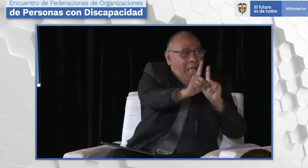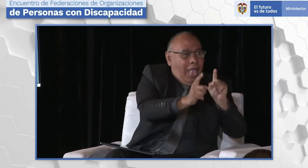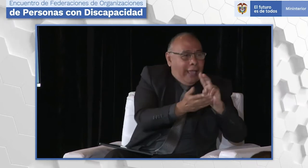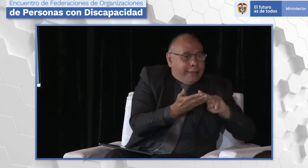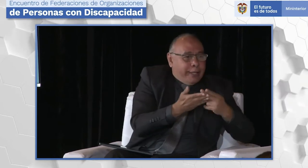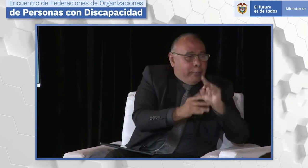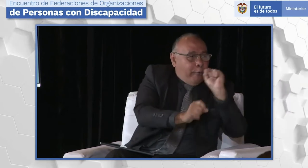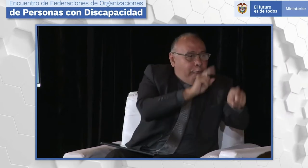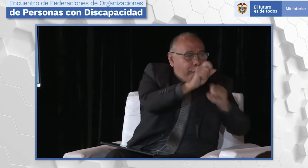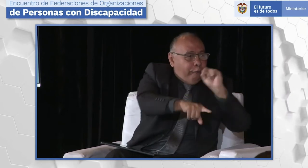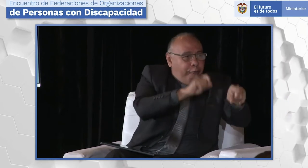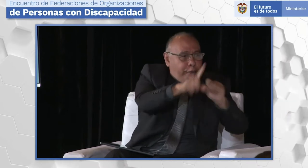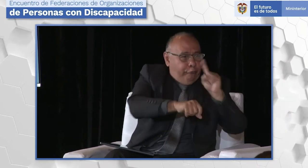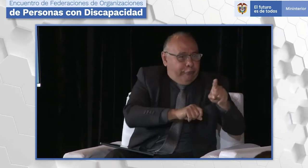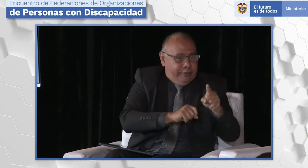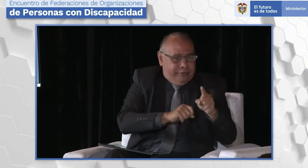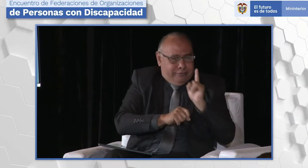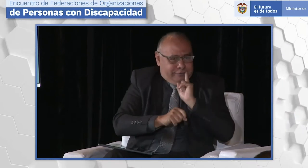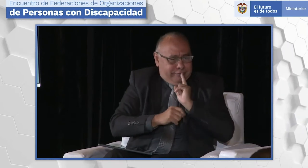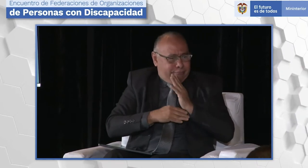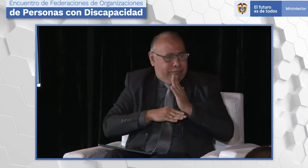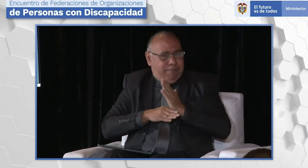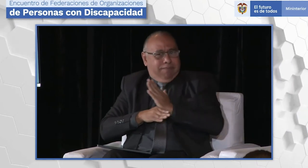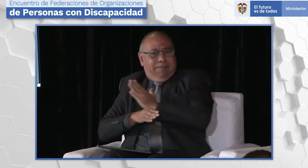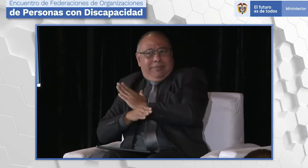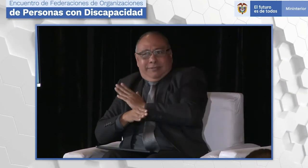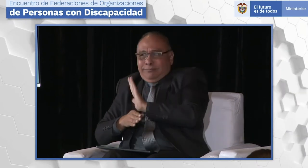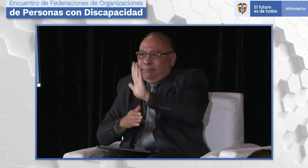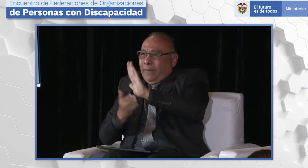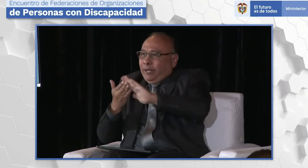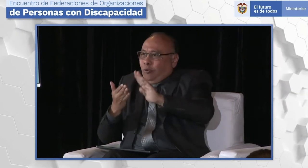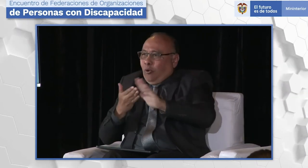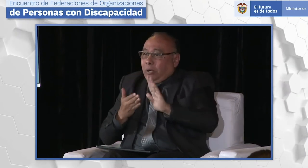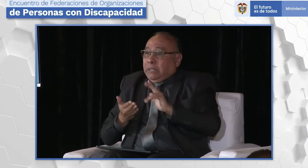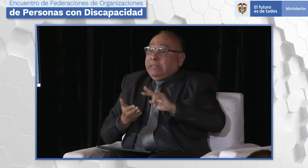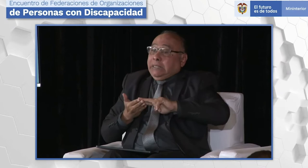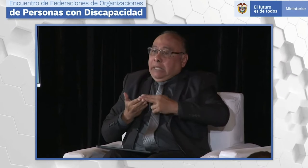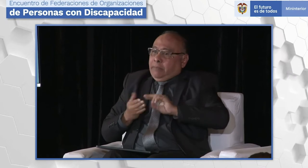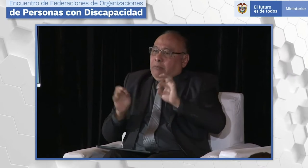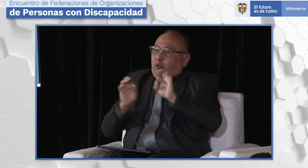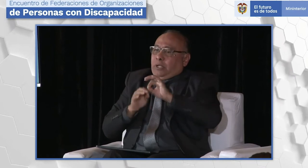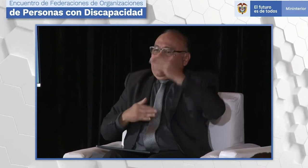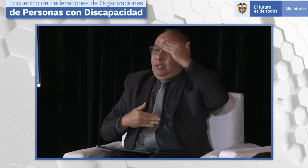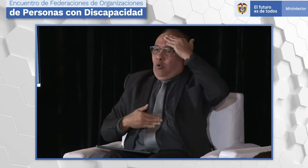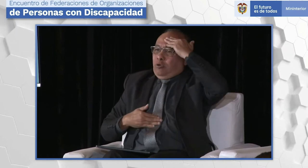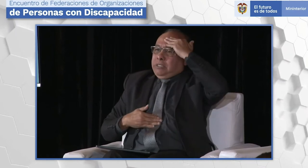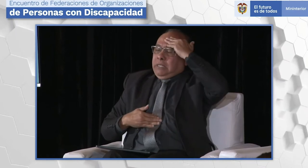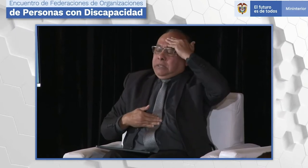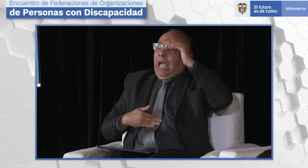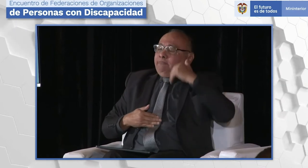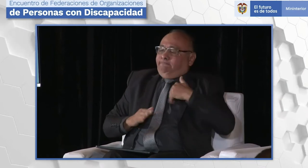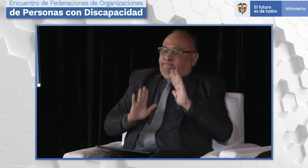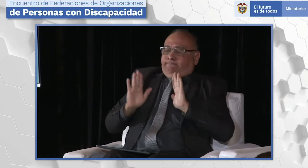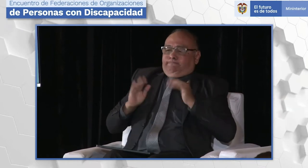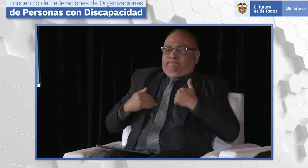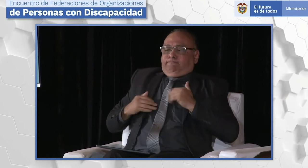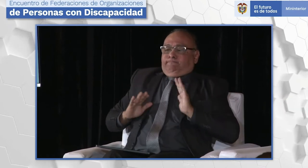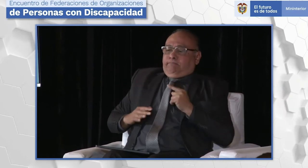información, ¿por qué se acercan directamente al intérprete? Parece que la persona desaparece de alguna manera. Entonces, es